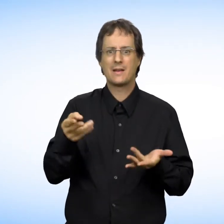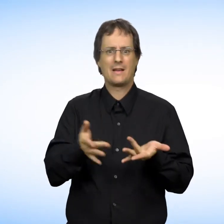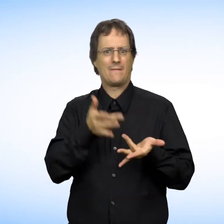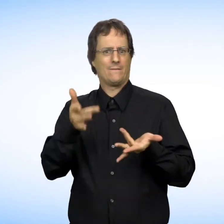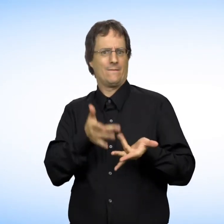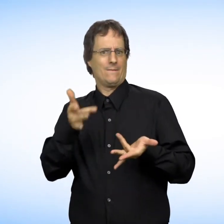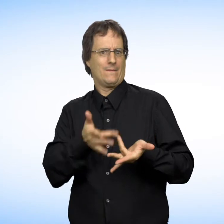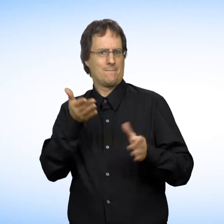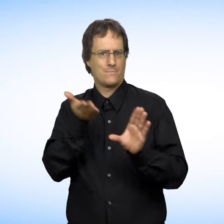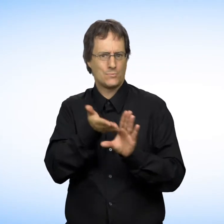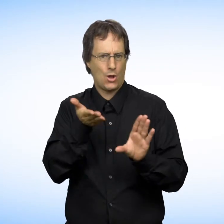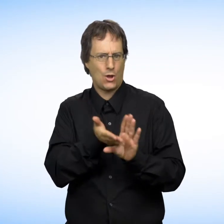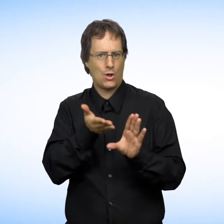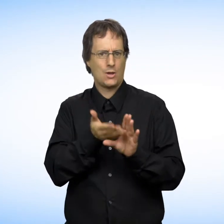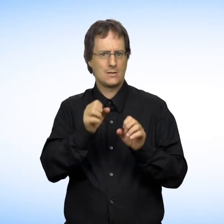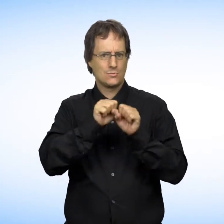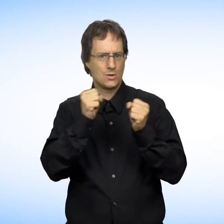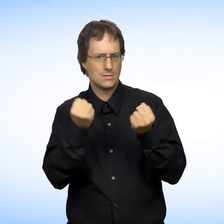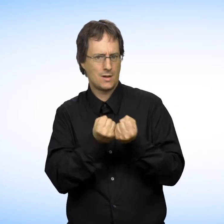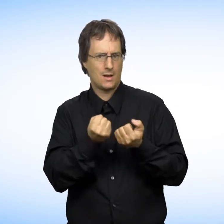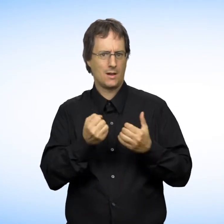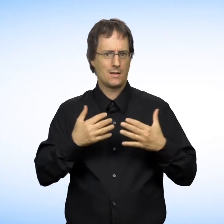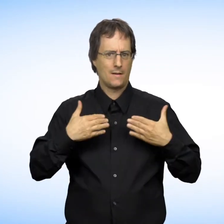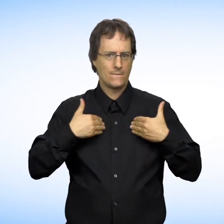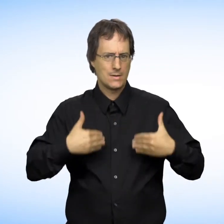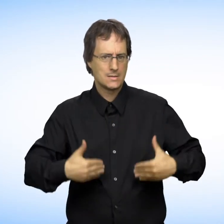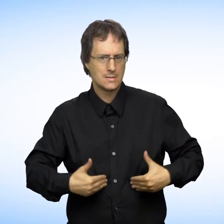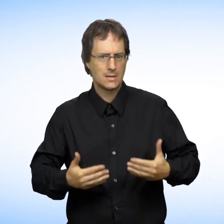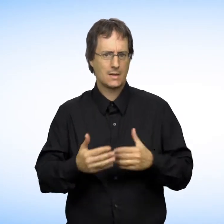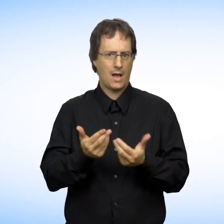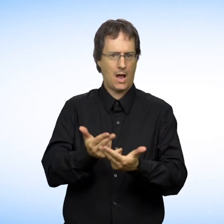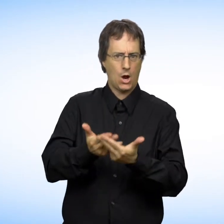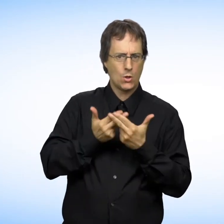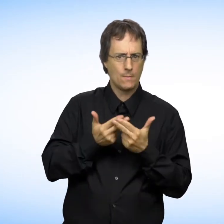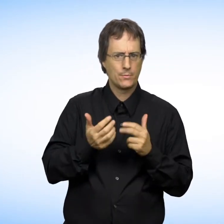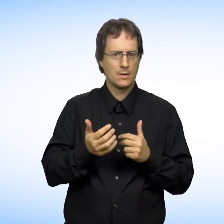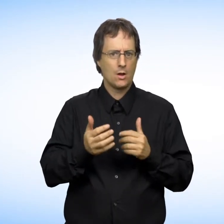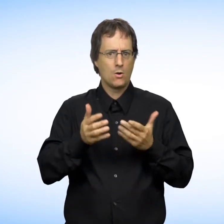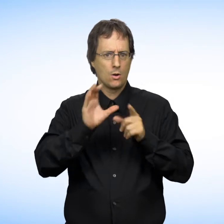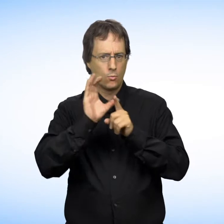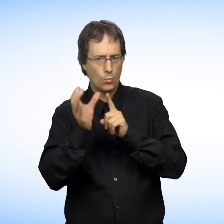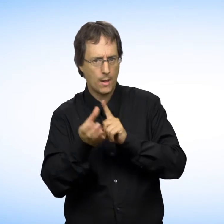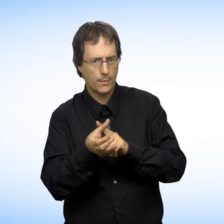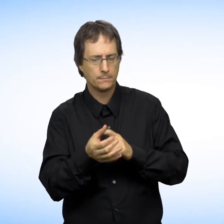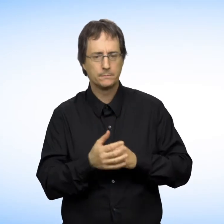handicapée, vulnérable psychologiquement, socialement, physiquement, économiquement